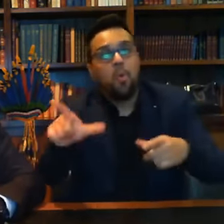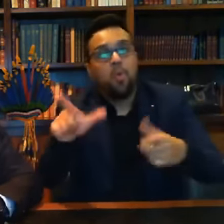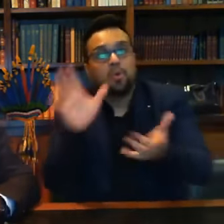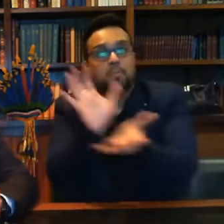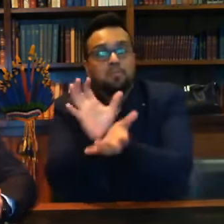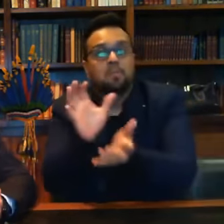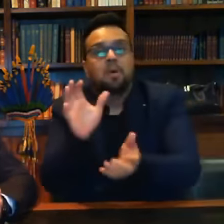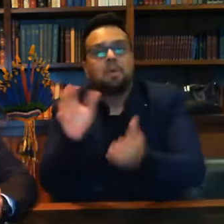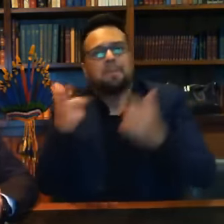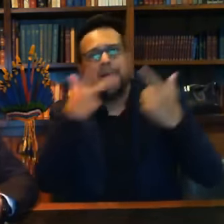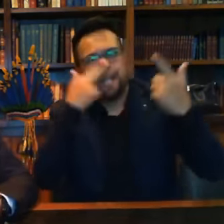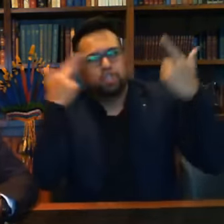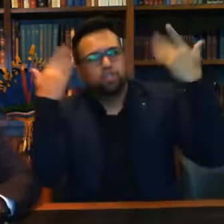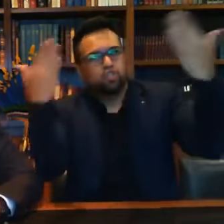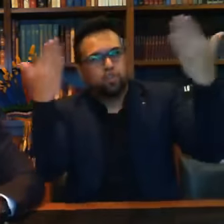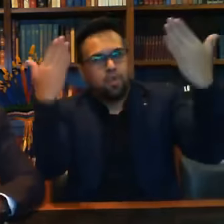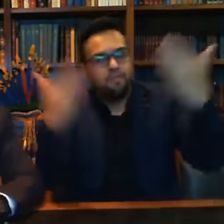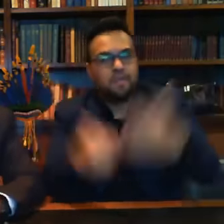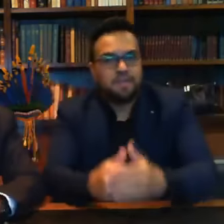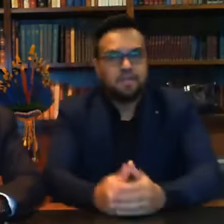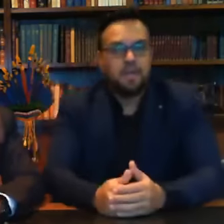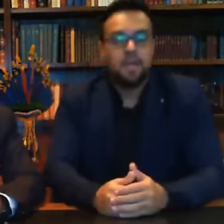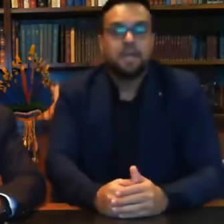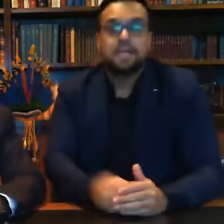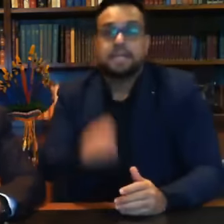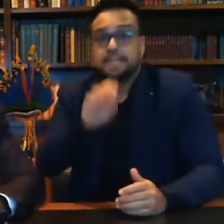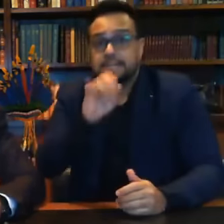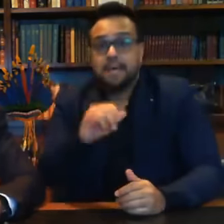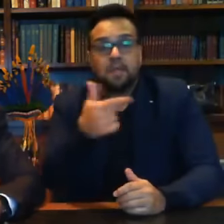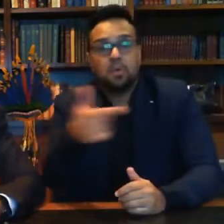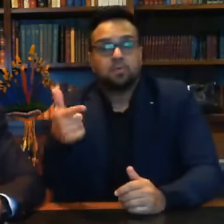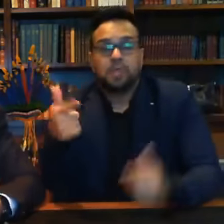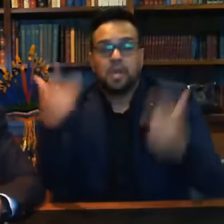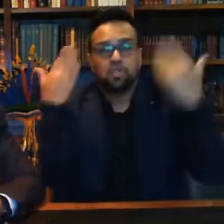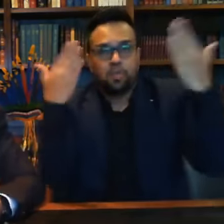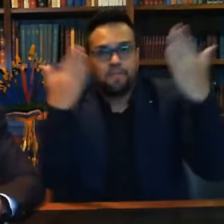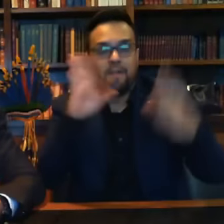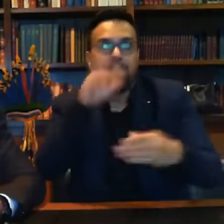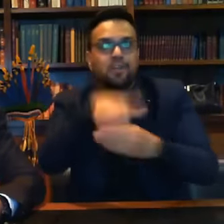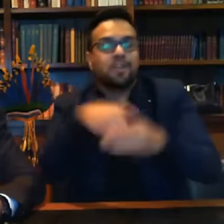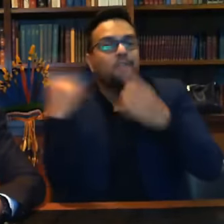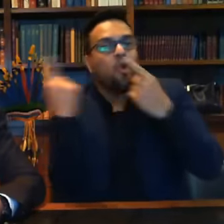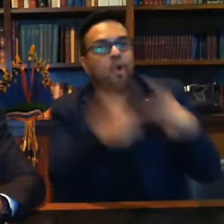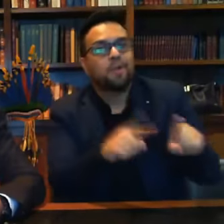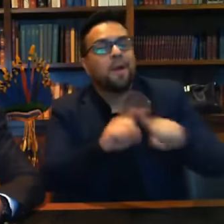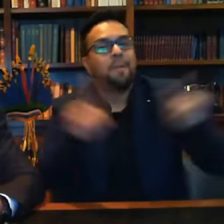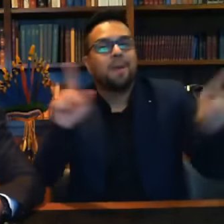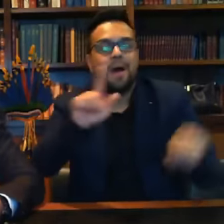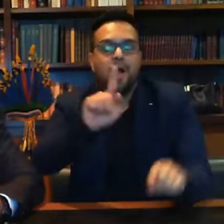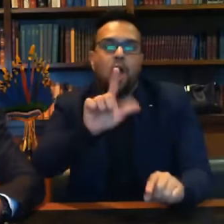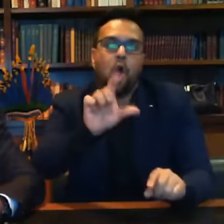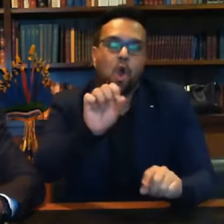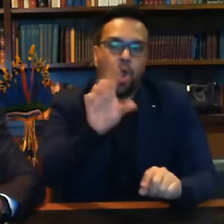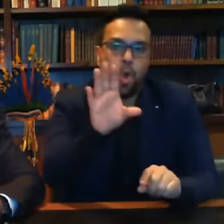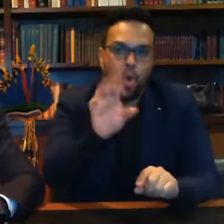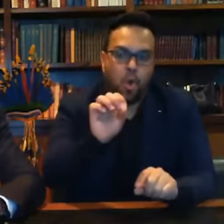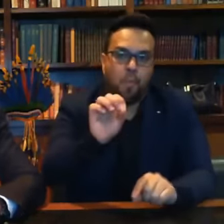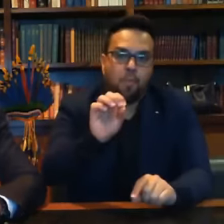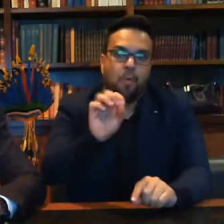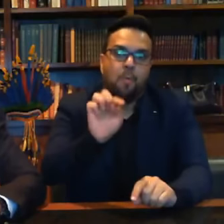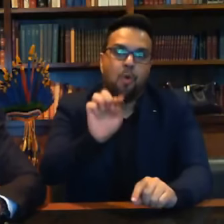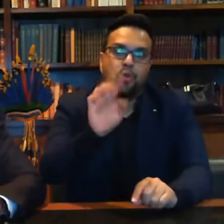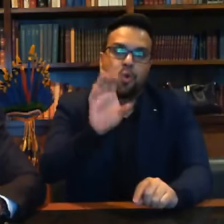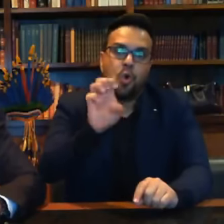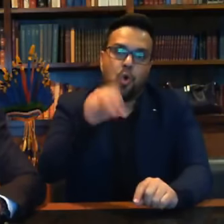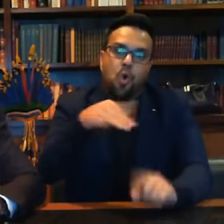Que se não tivesse desconfiança, teria votado contra a PEC do voto impresso. Daí vem a Globo.com, são aliados,